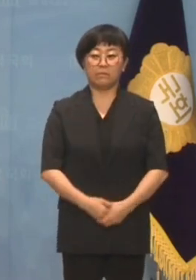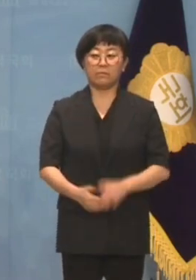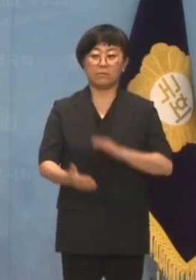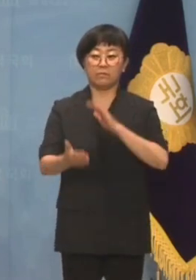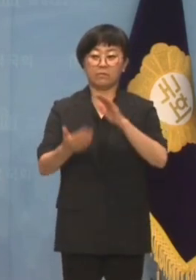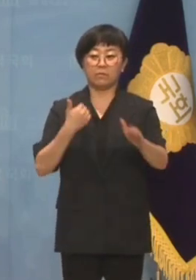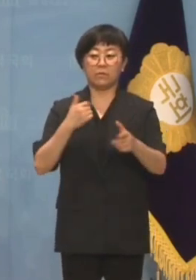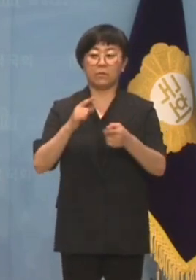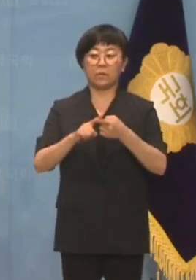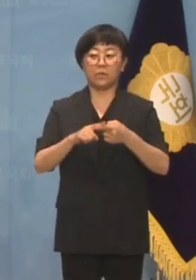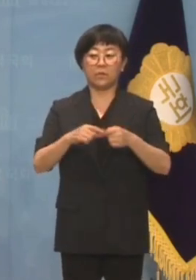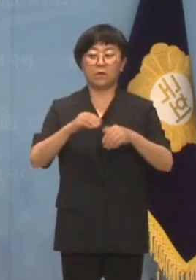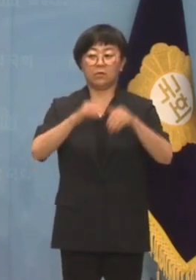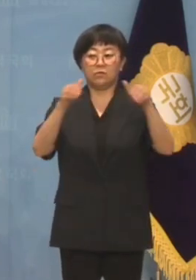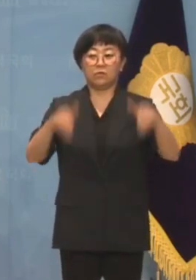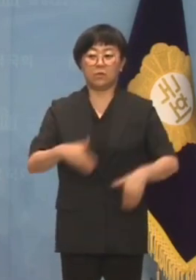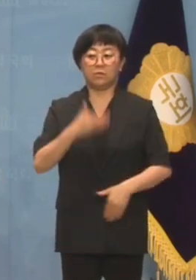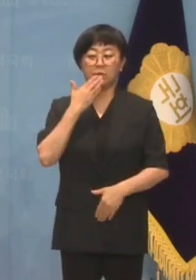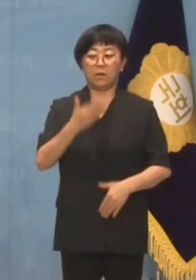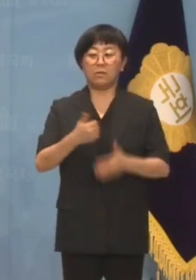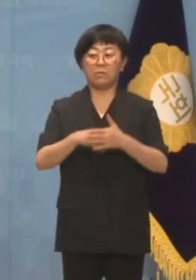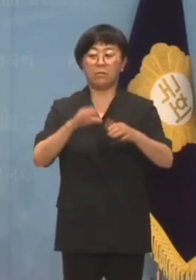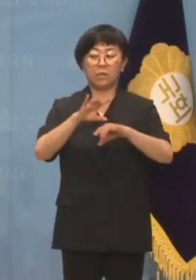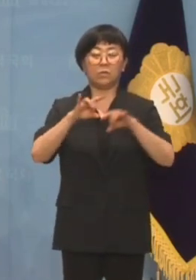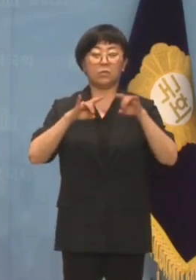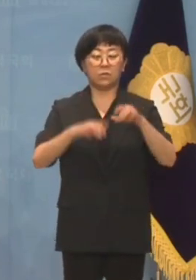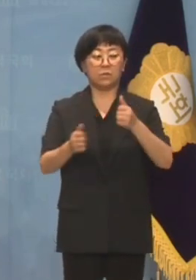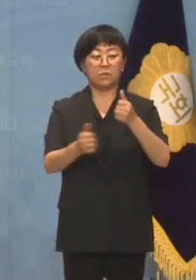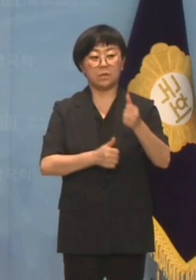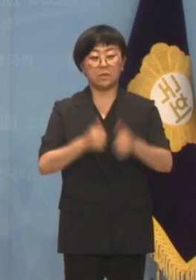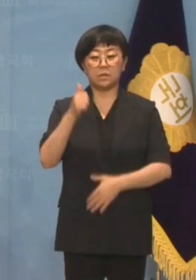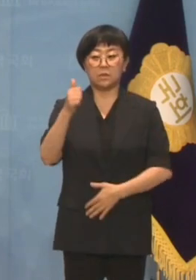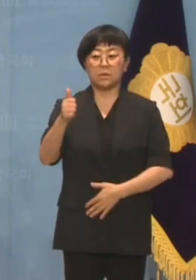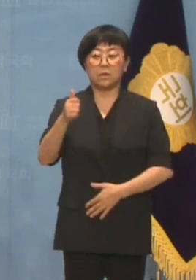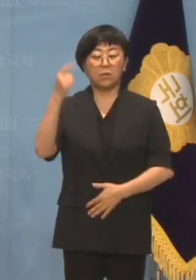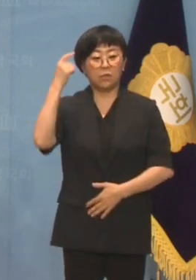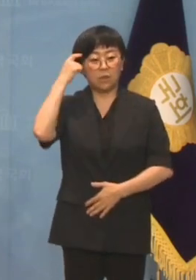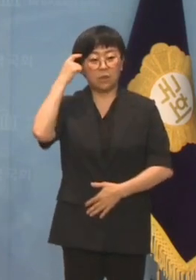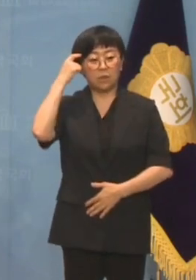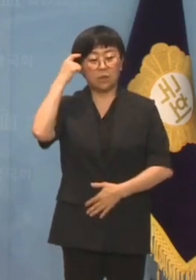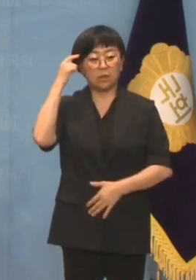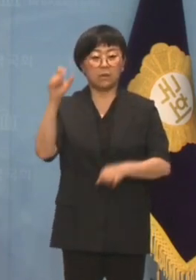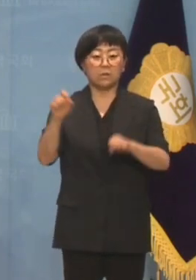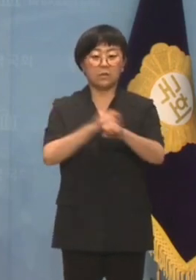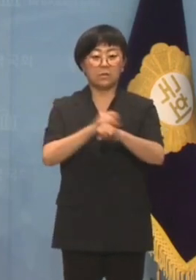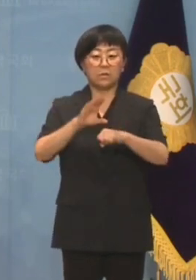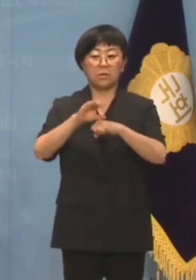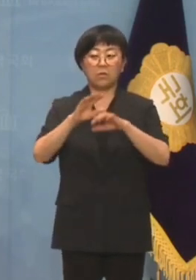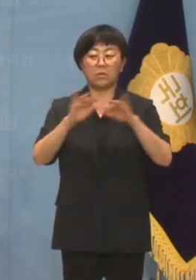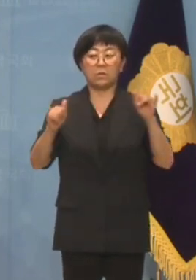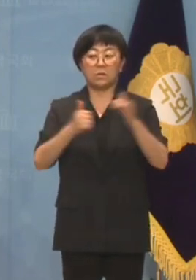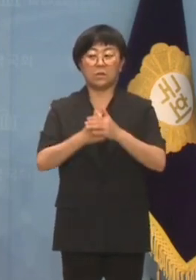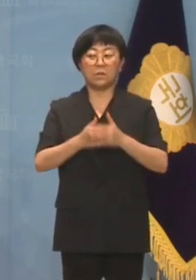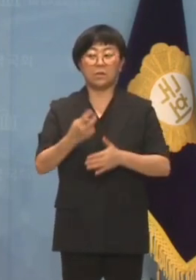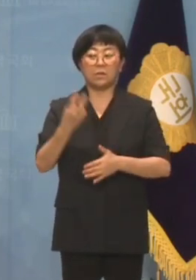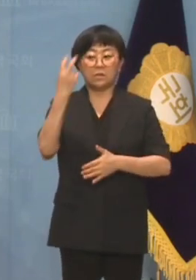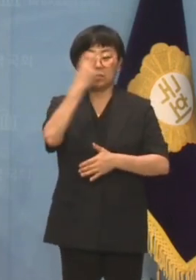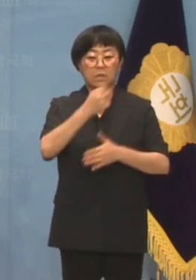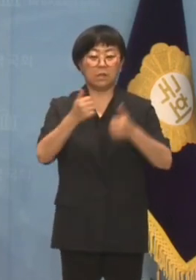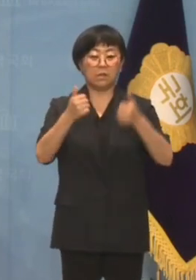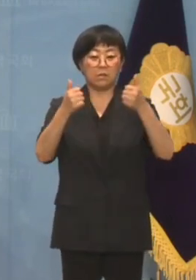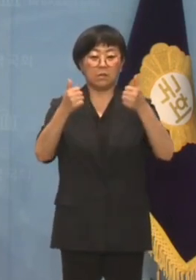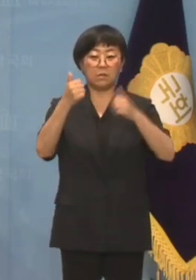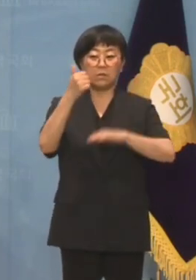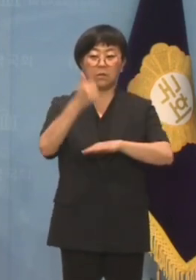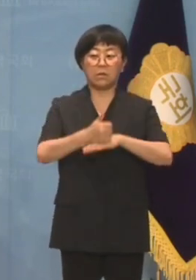엄정중립을 지켜야 할 방송통신위원장이 왜 특정 언론사의 재승인 심사 결과에